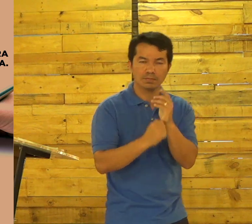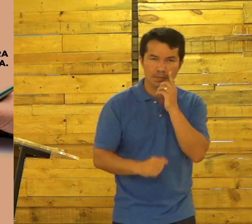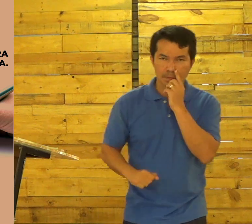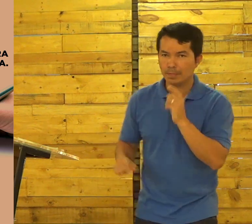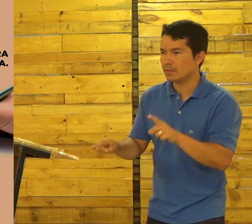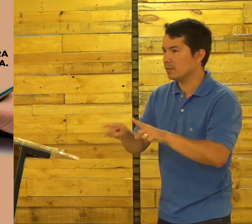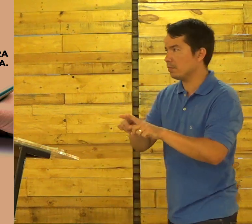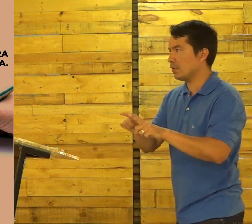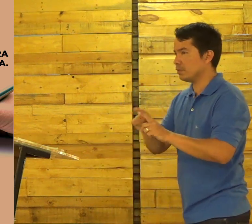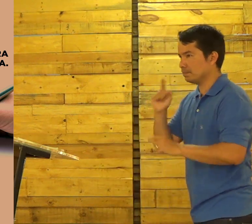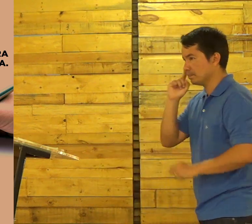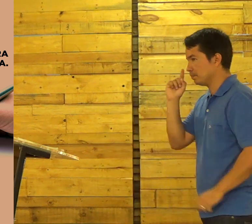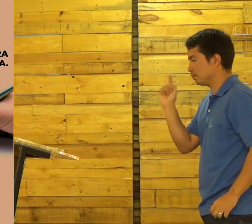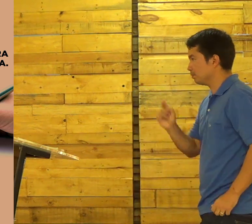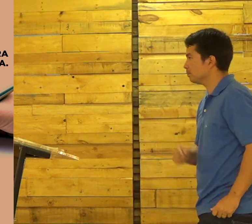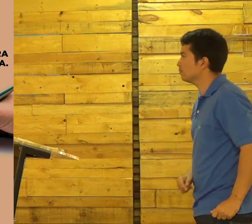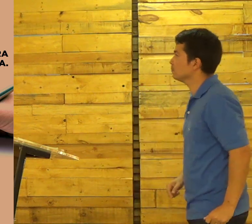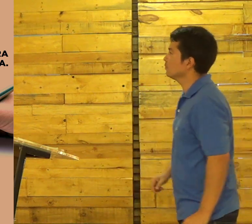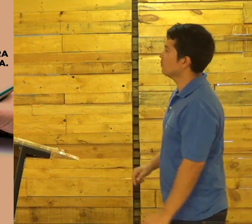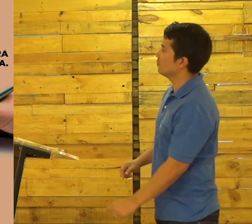Também veja lá